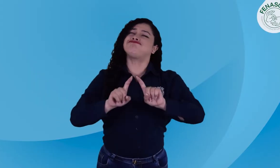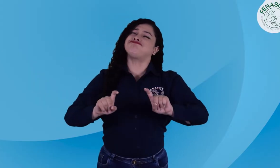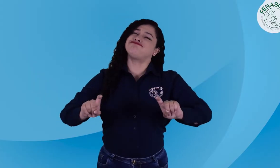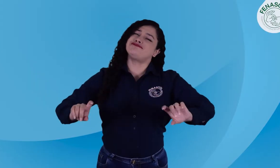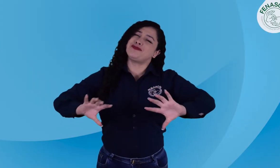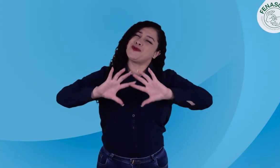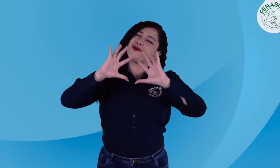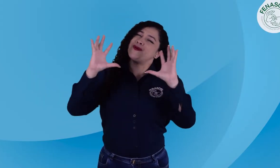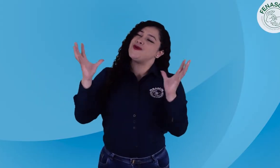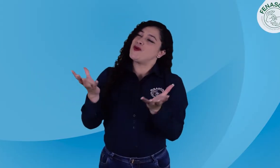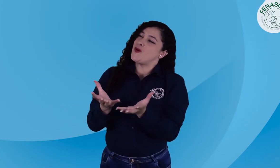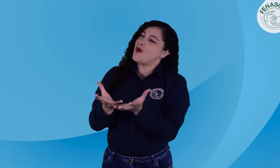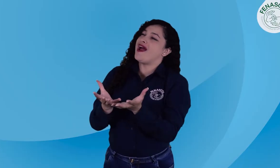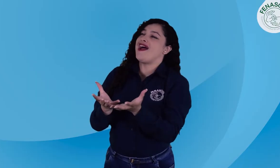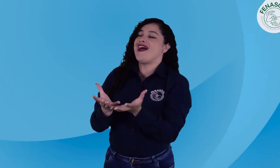distintas lenguas de señas.